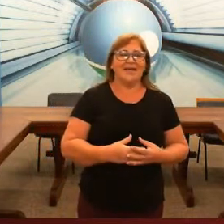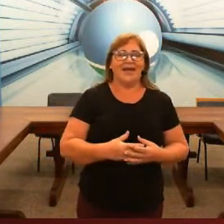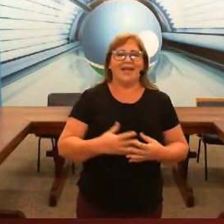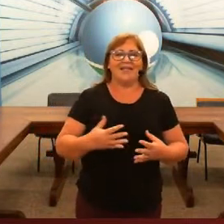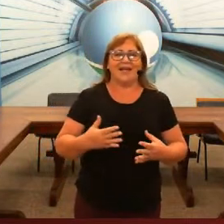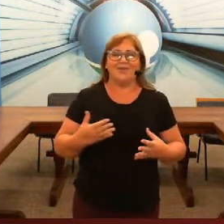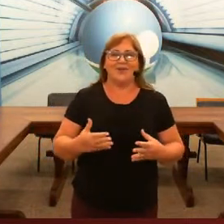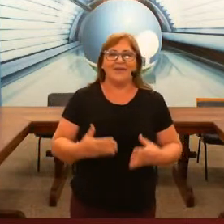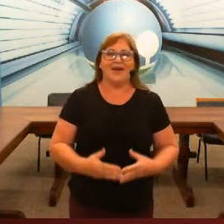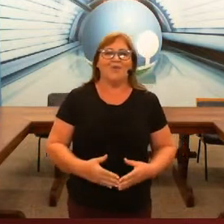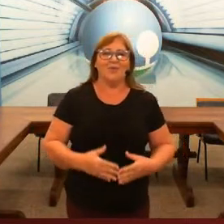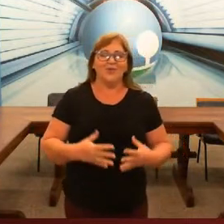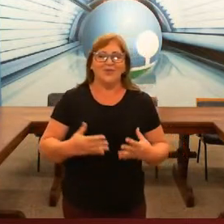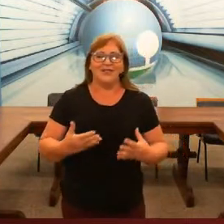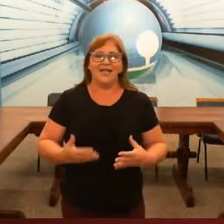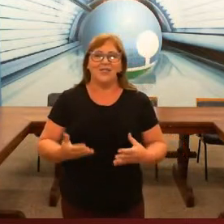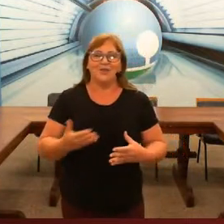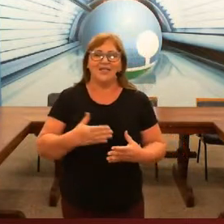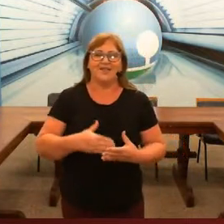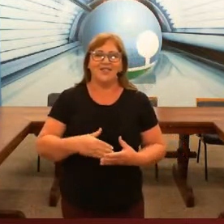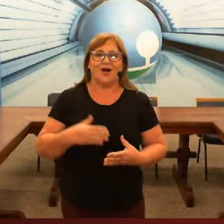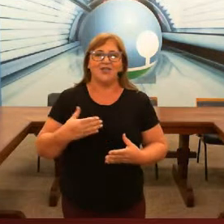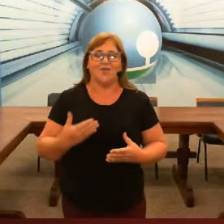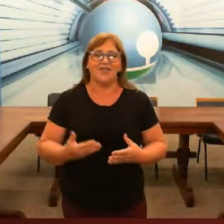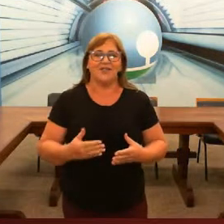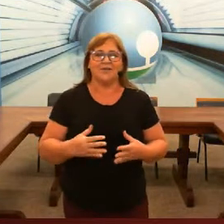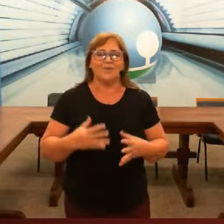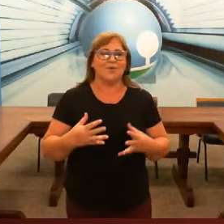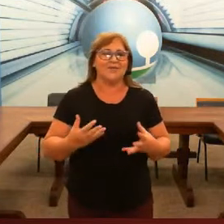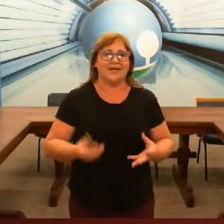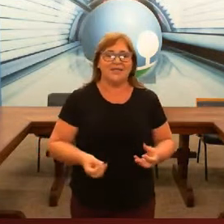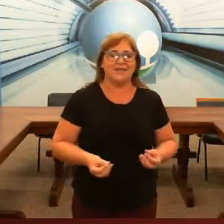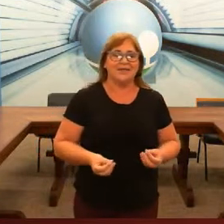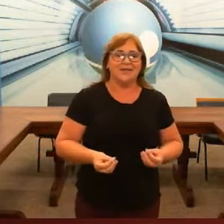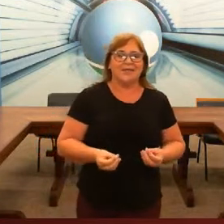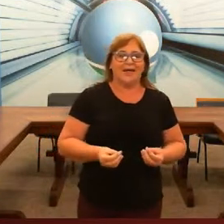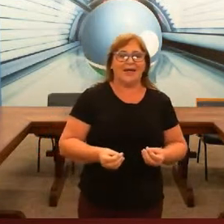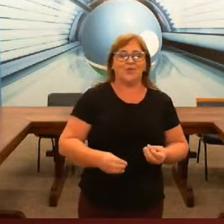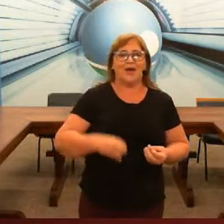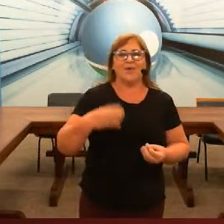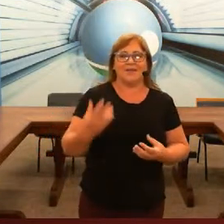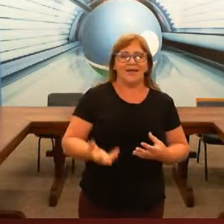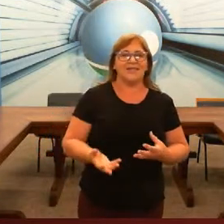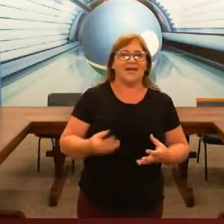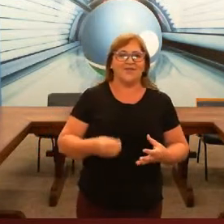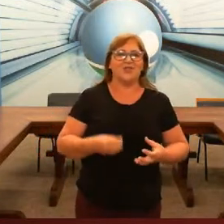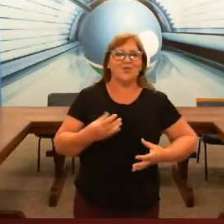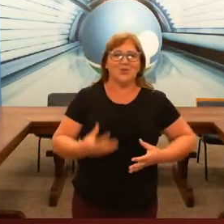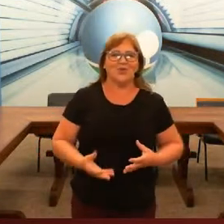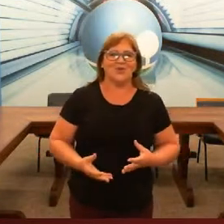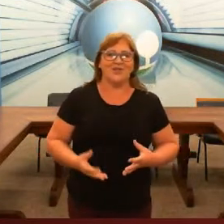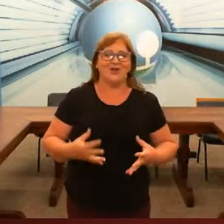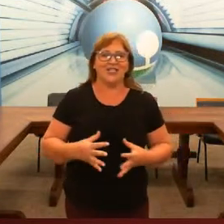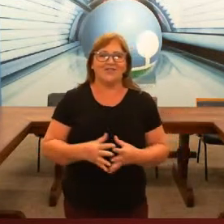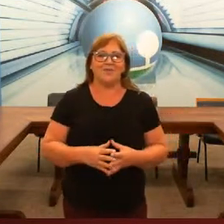um mundo do silêncio, que muitas vezes nós, ouvintes, não temos consciência do que acontece na vida de um surdo. E hoje a vai